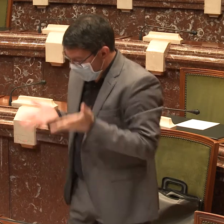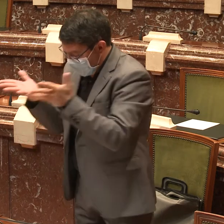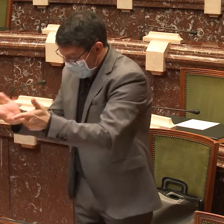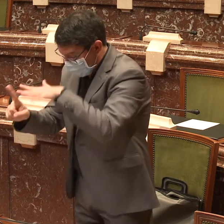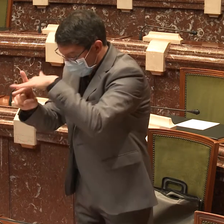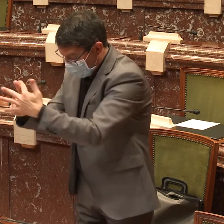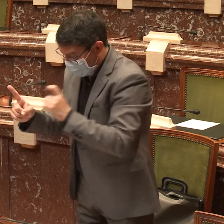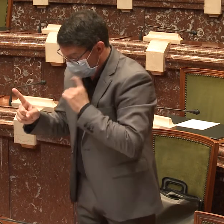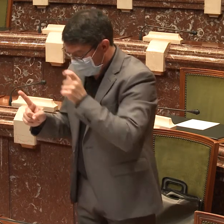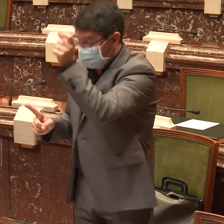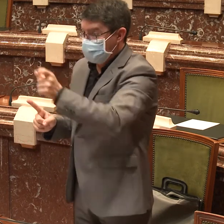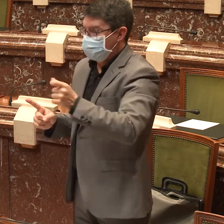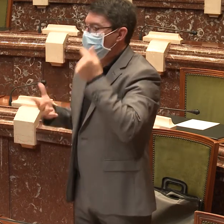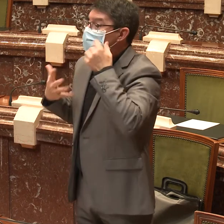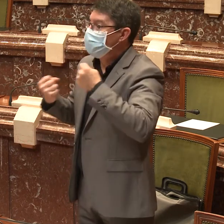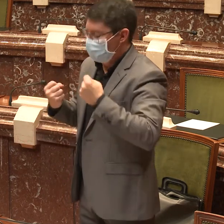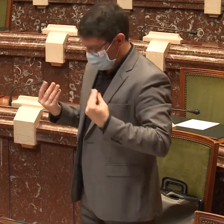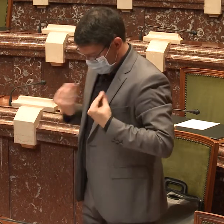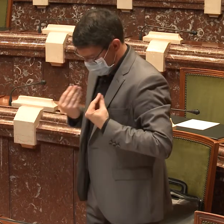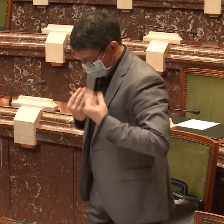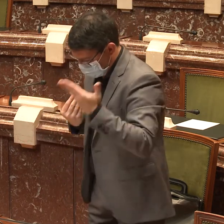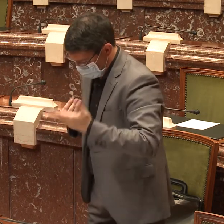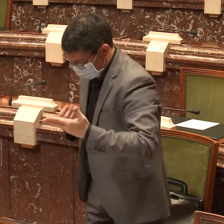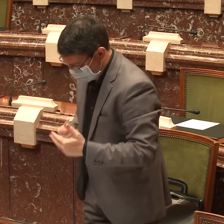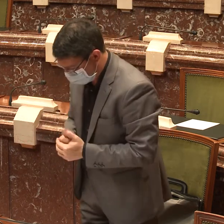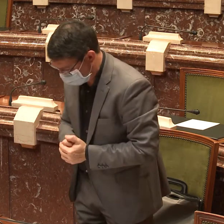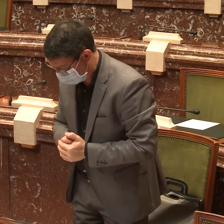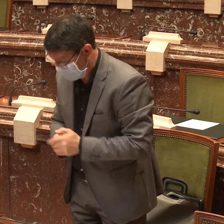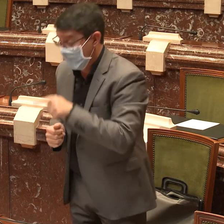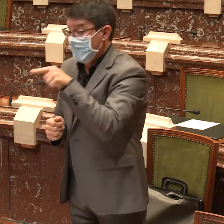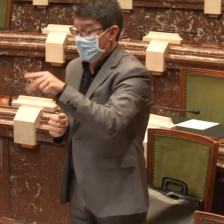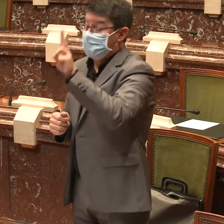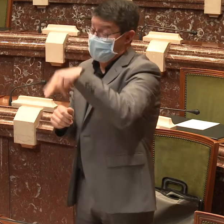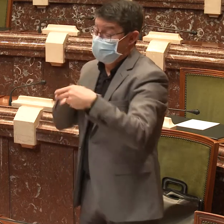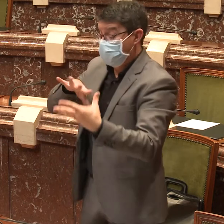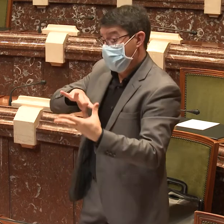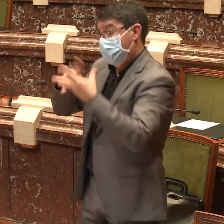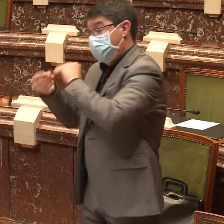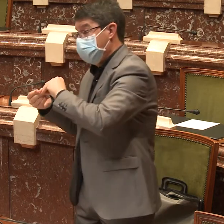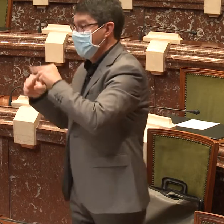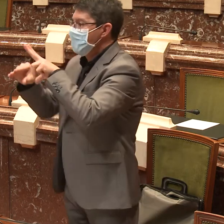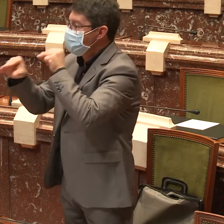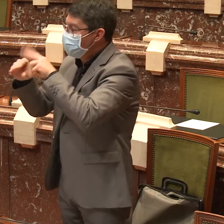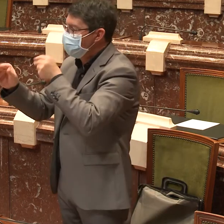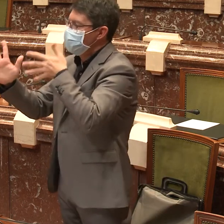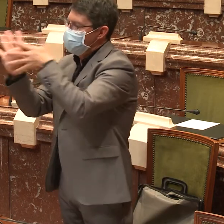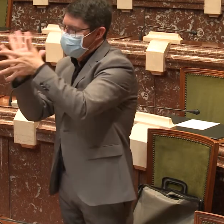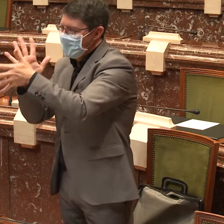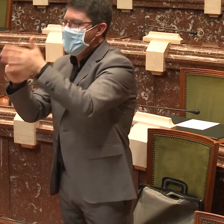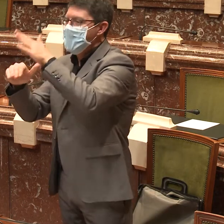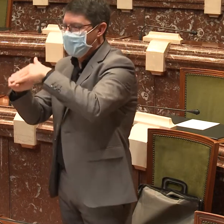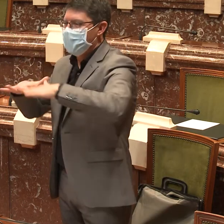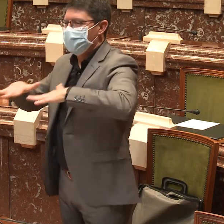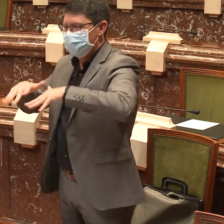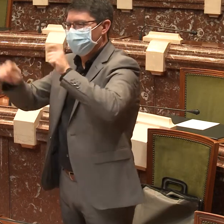para que la comunidad sorda de la región de Murcia pudiera conocer, a la vez que el resto de la ciudadanía, estaba ocurriendo ante una situación tan